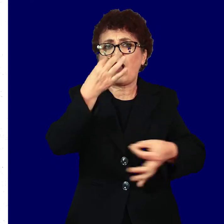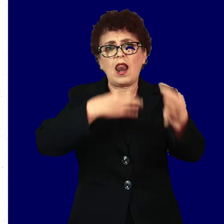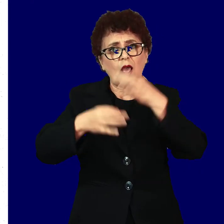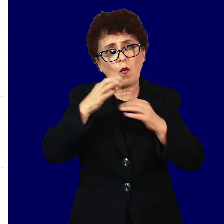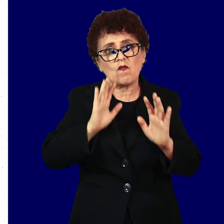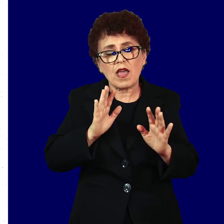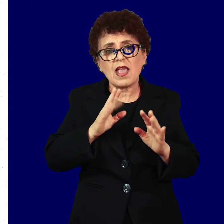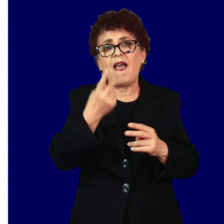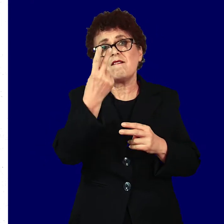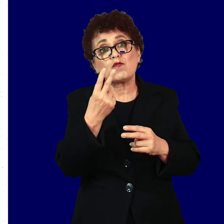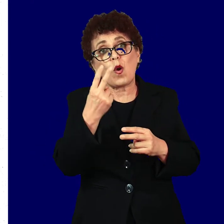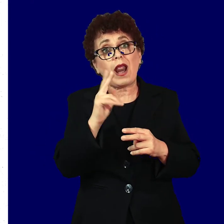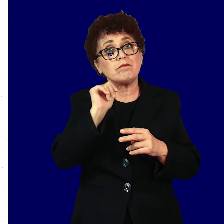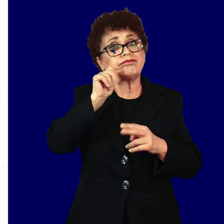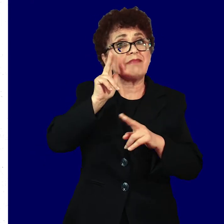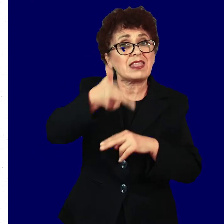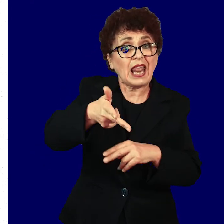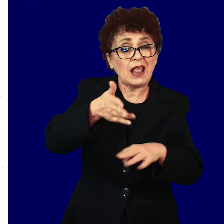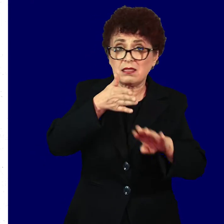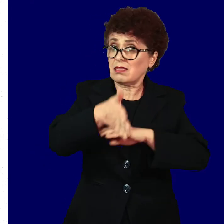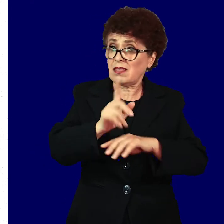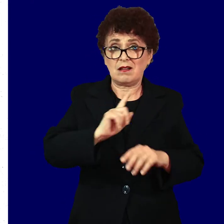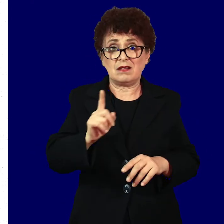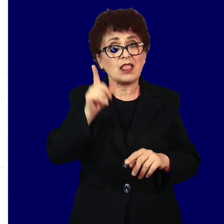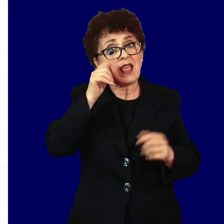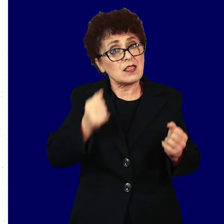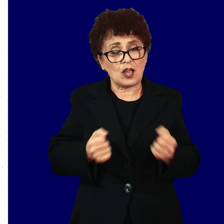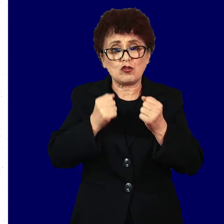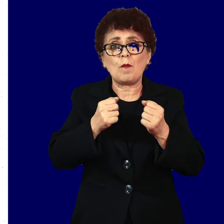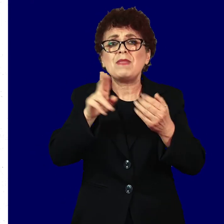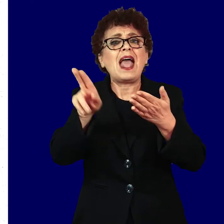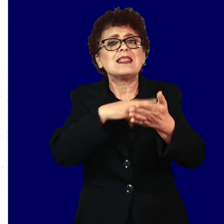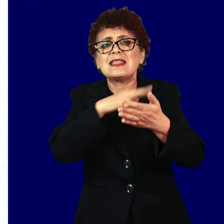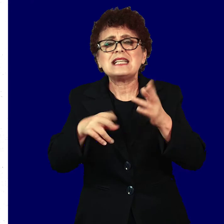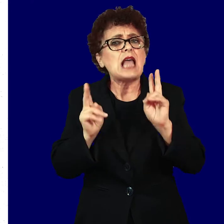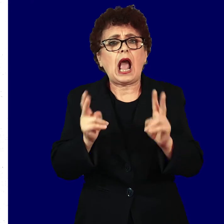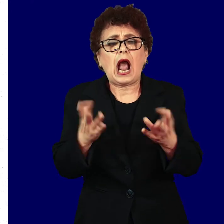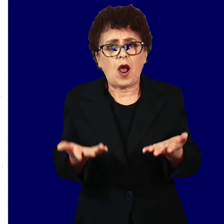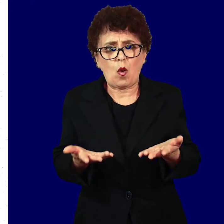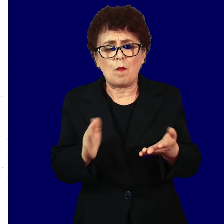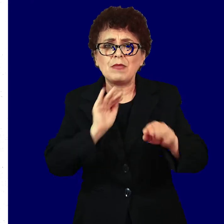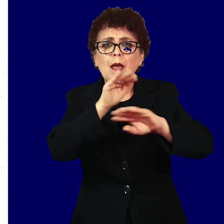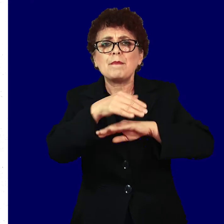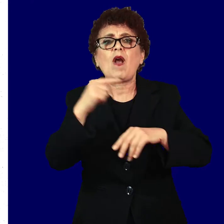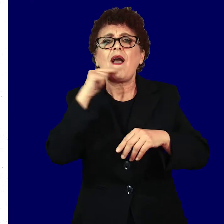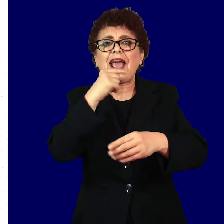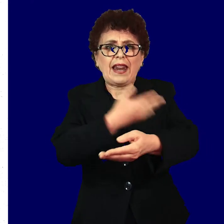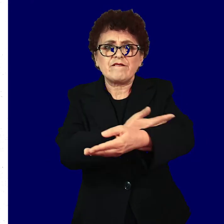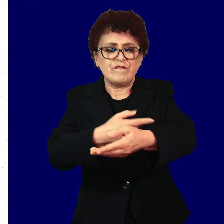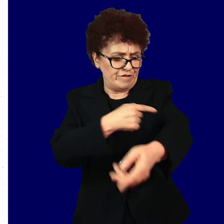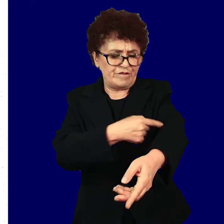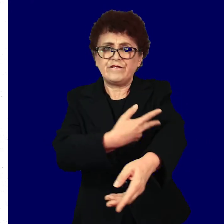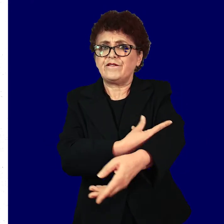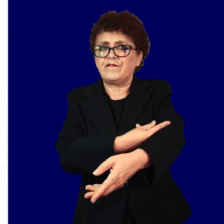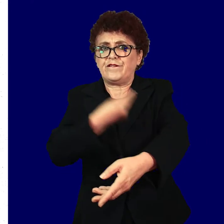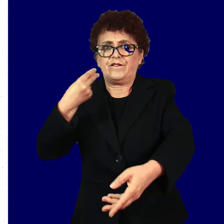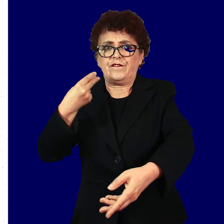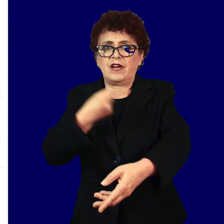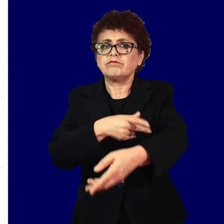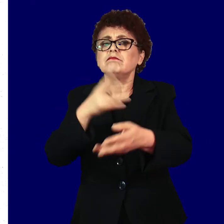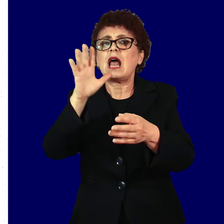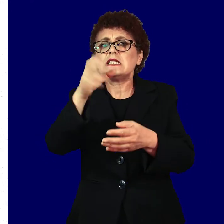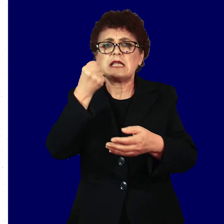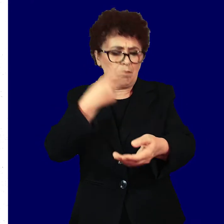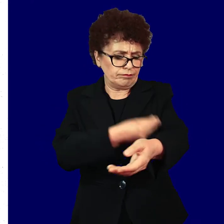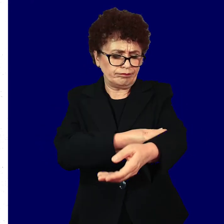во втора или трета фаза. Начин на тестирање Прекуземање крв од вена, која се зема